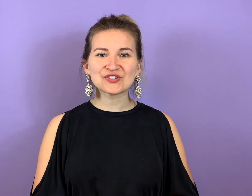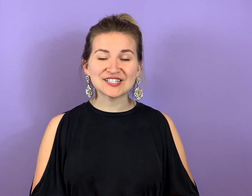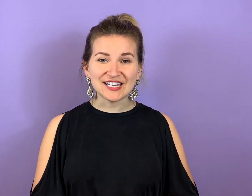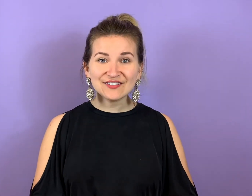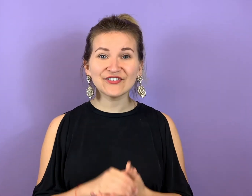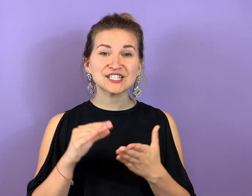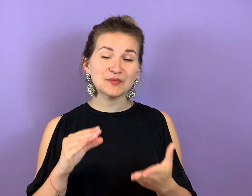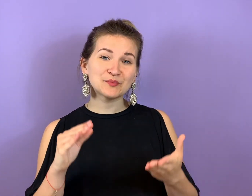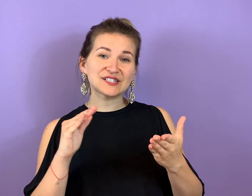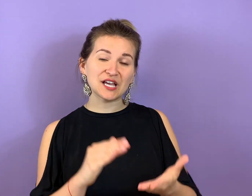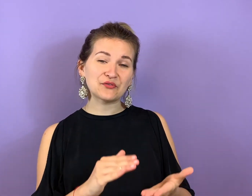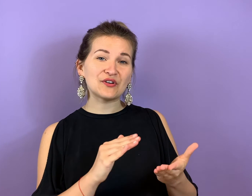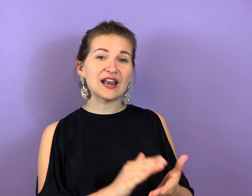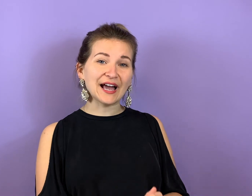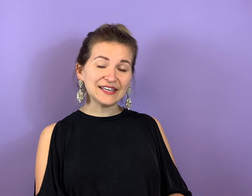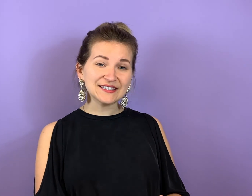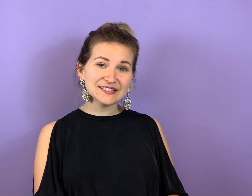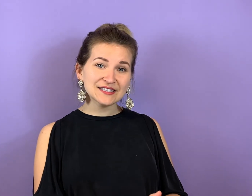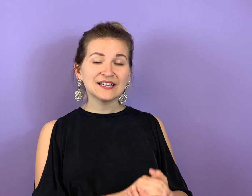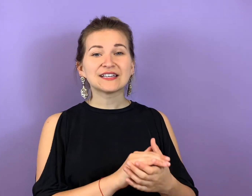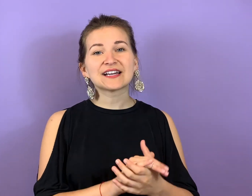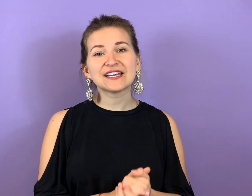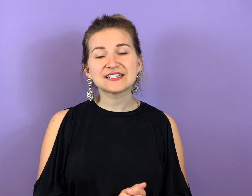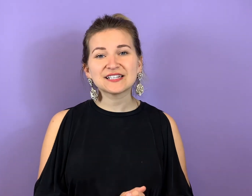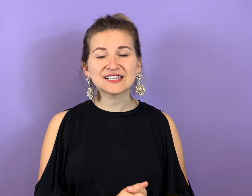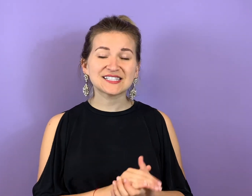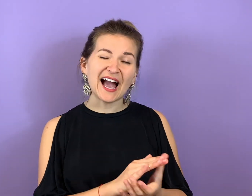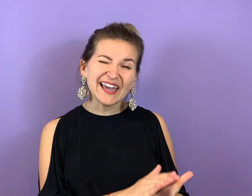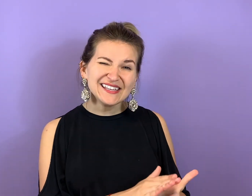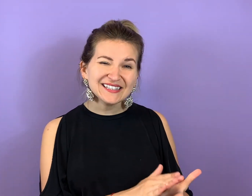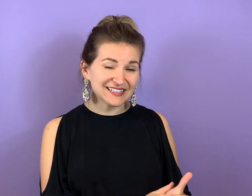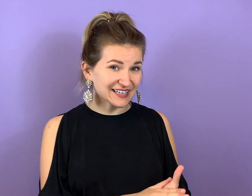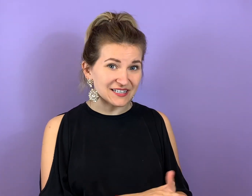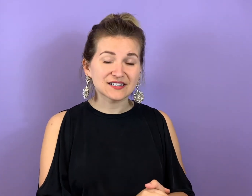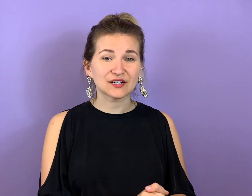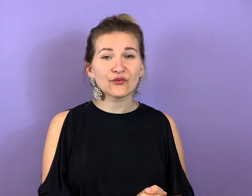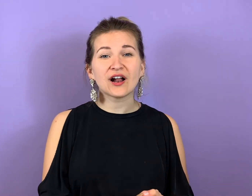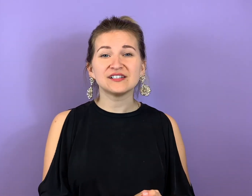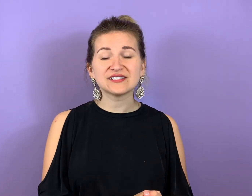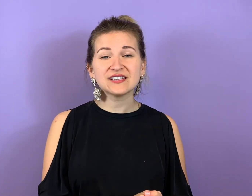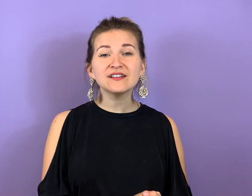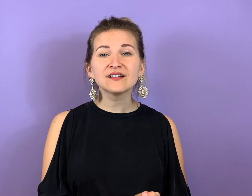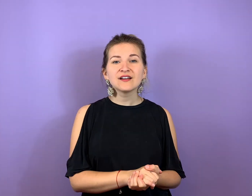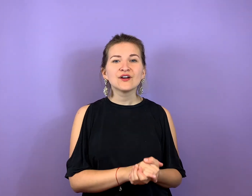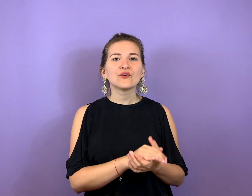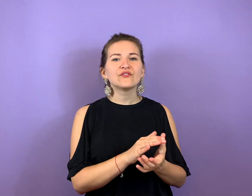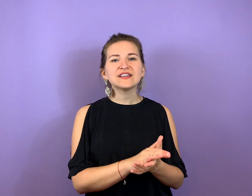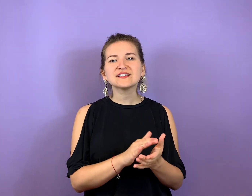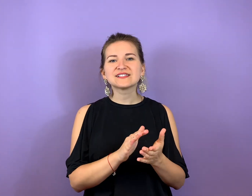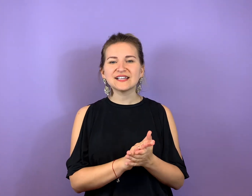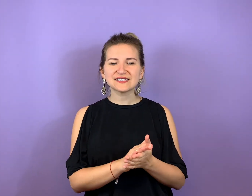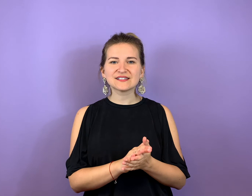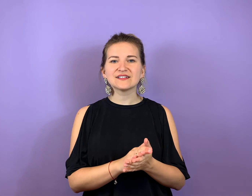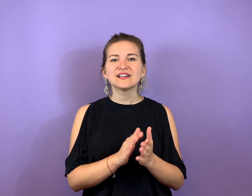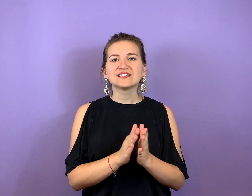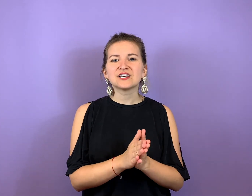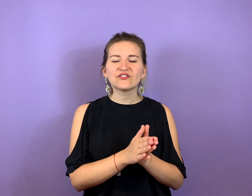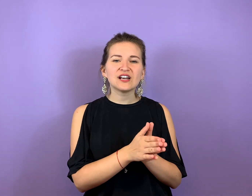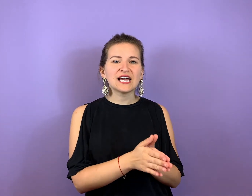sehen, was man bisher vielleicht geredet hat, sich eingeredet hat vor allen Dingen und welche Sätze dich vielleicht